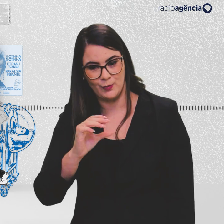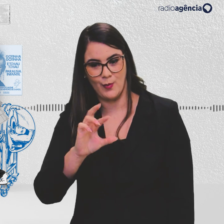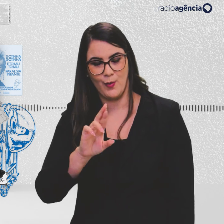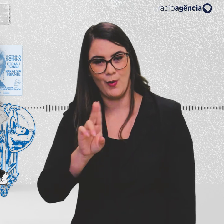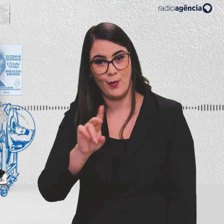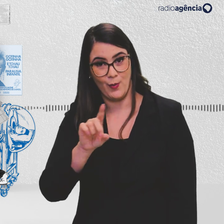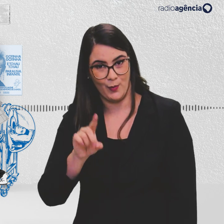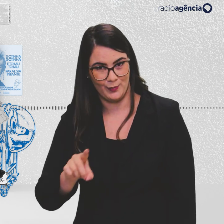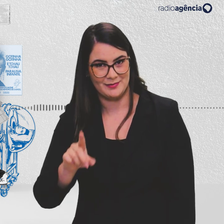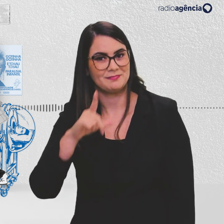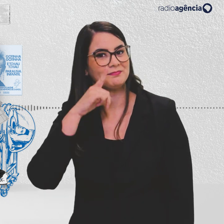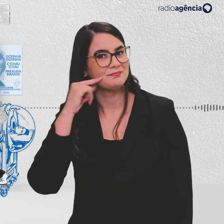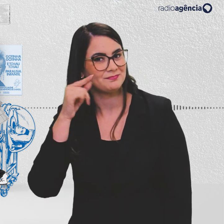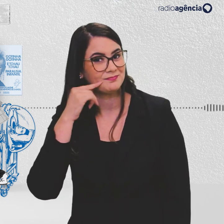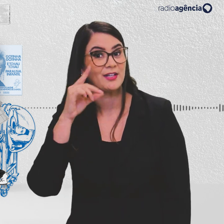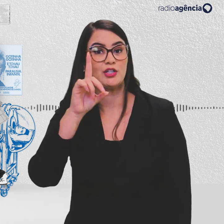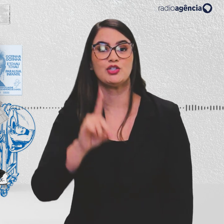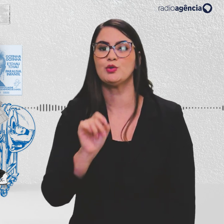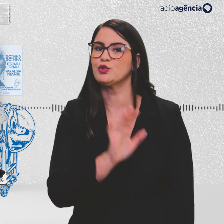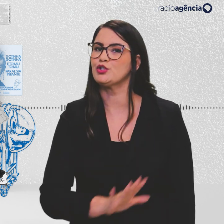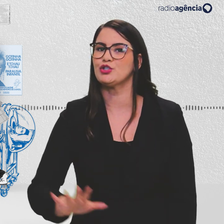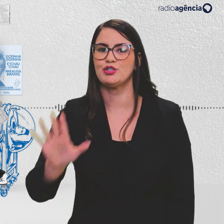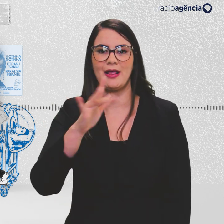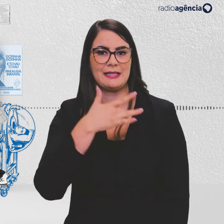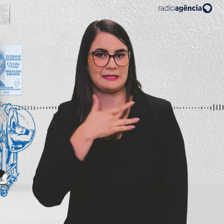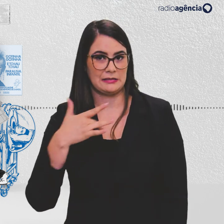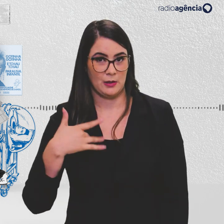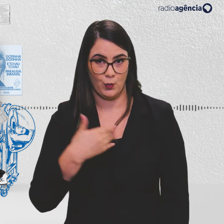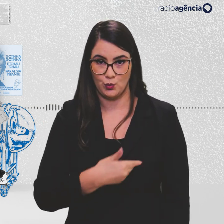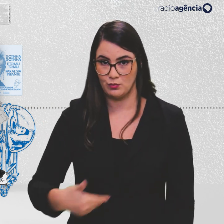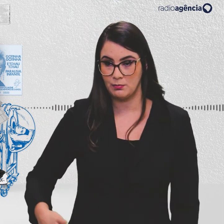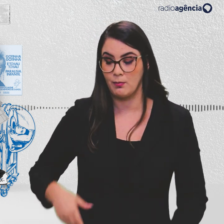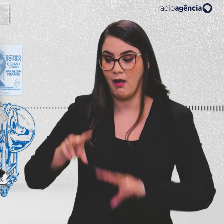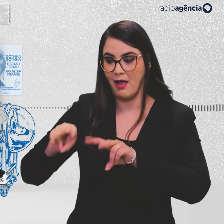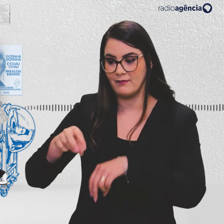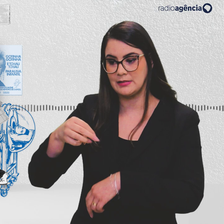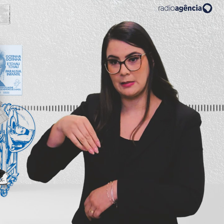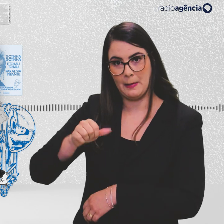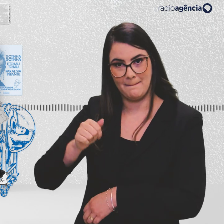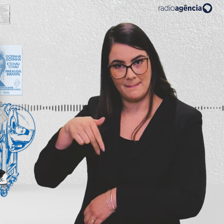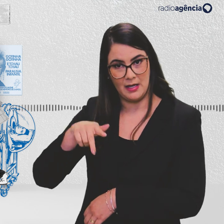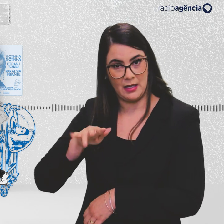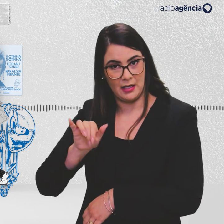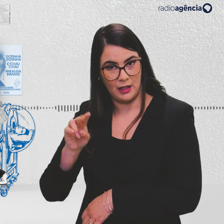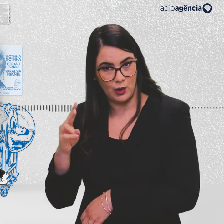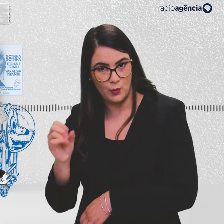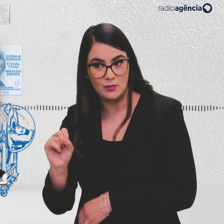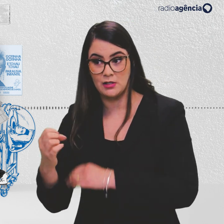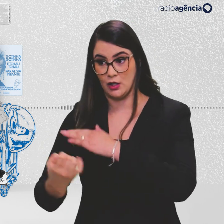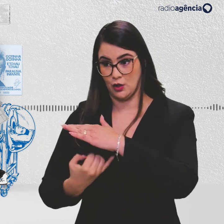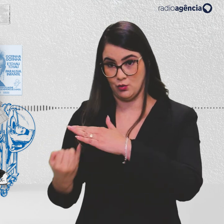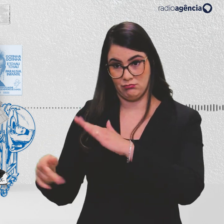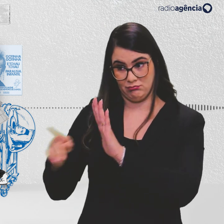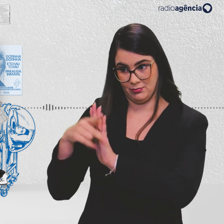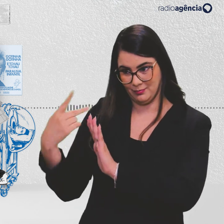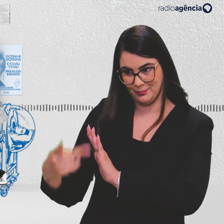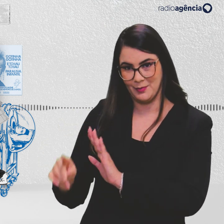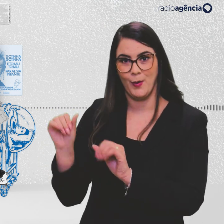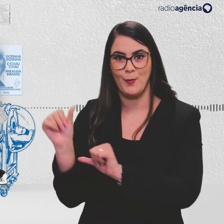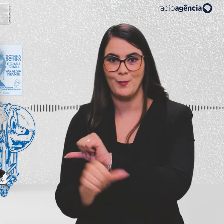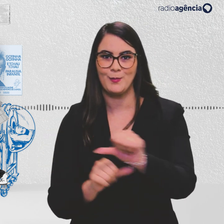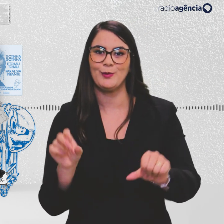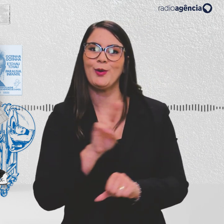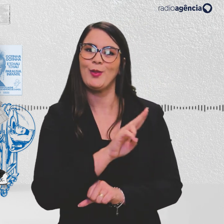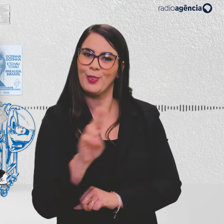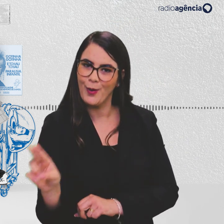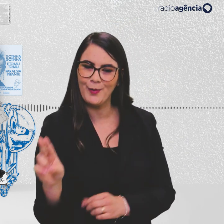de saúde pública à época, depois de comandar os trabalhos na Fazenda Manguinhos, instituição que posteriormente recebeu seu nome